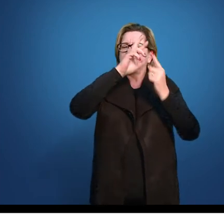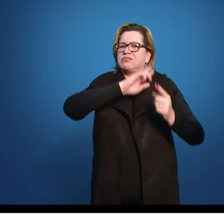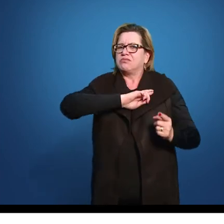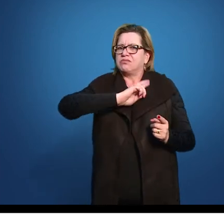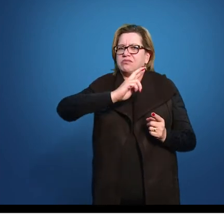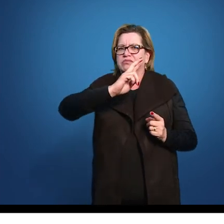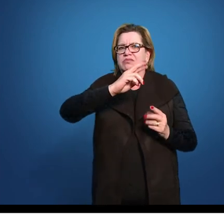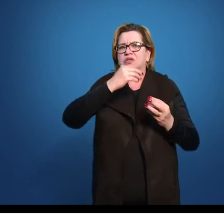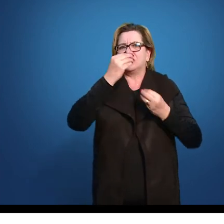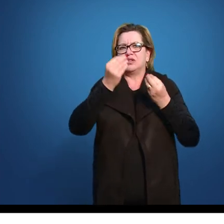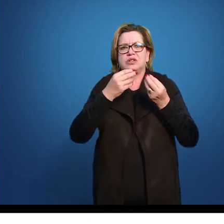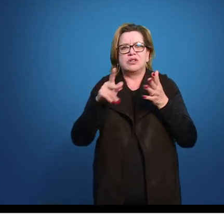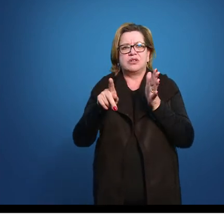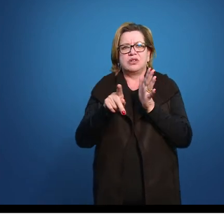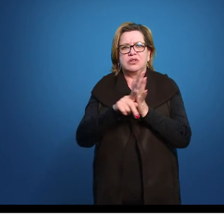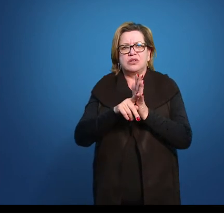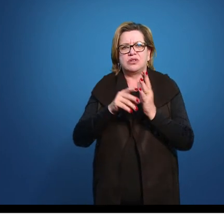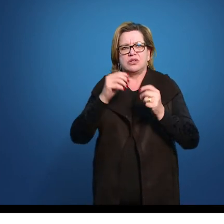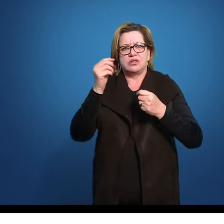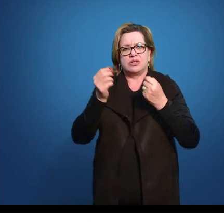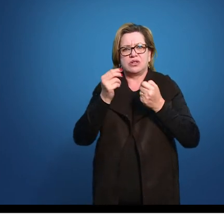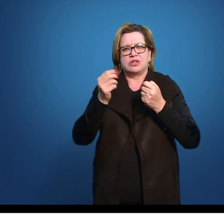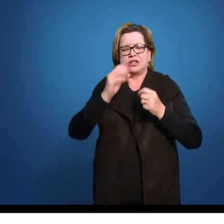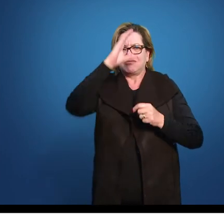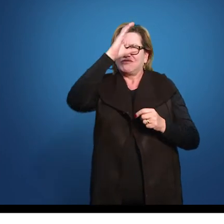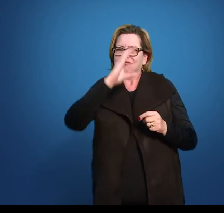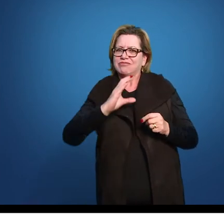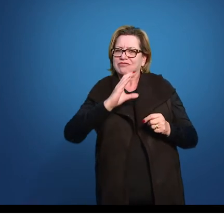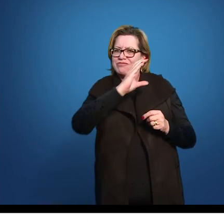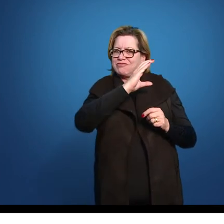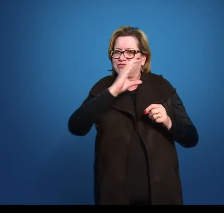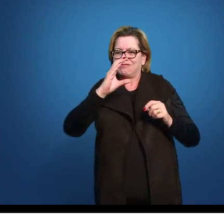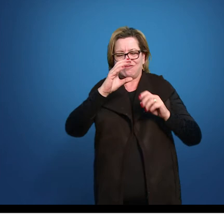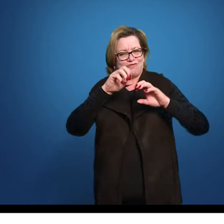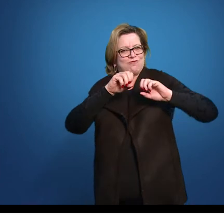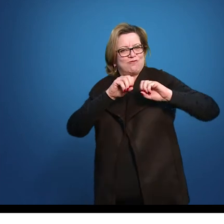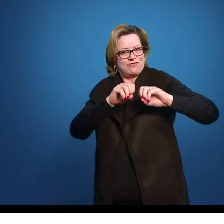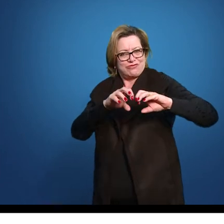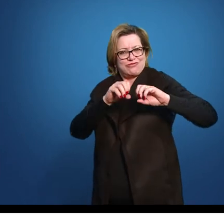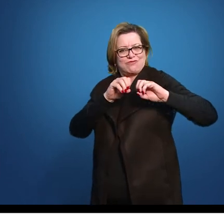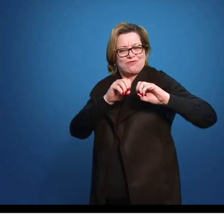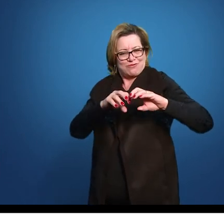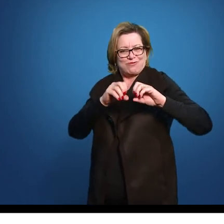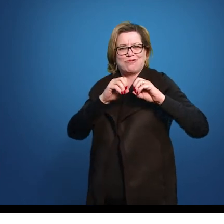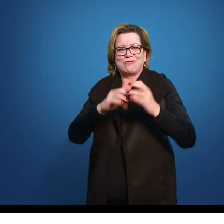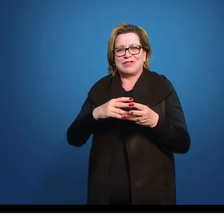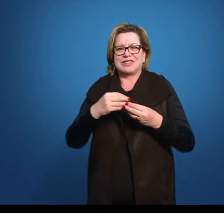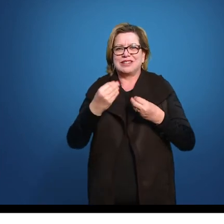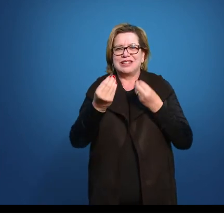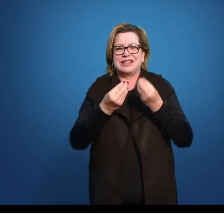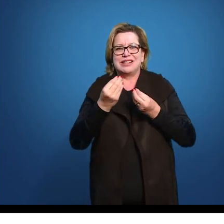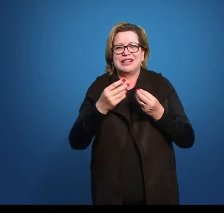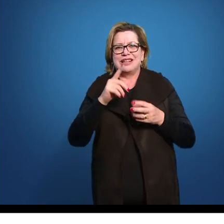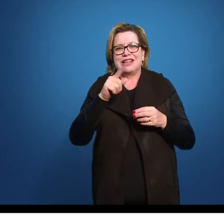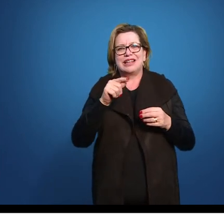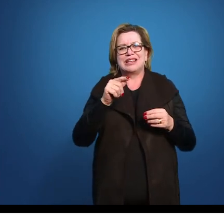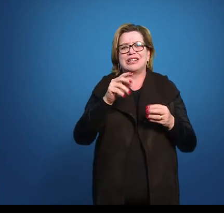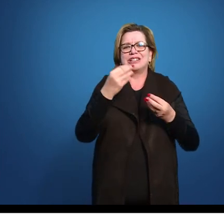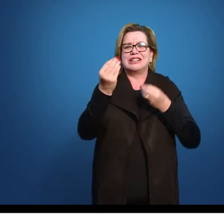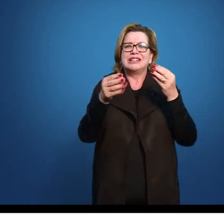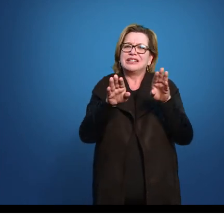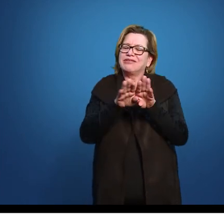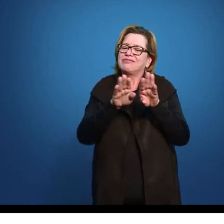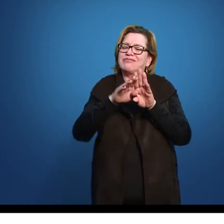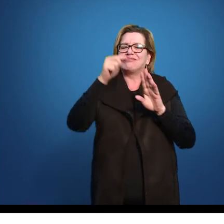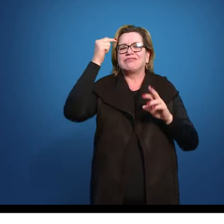Religioso Que é o de Catequizar as pessoas Converter as pessoas Pelos seus sermões Mas está